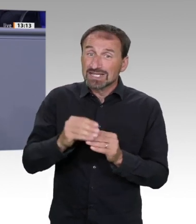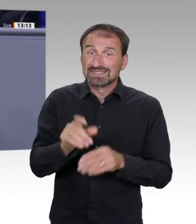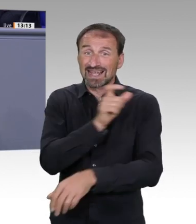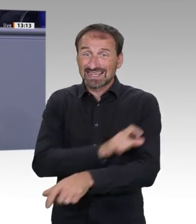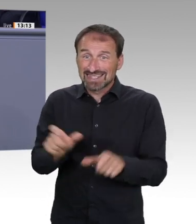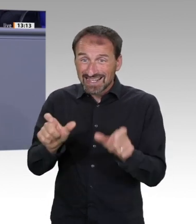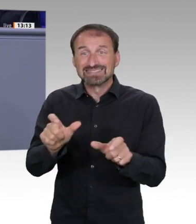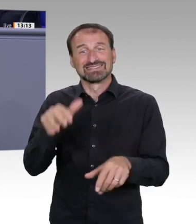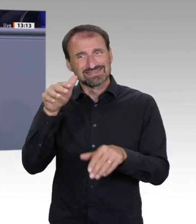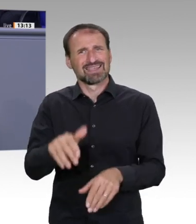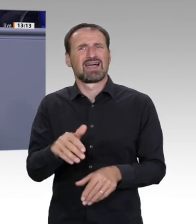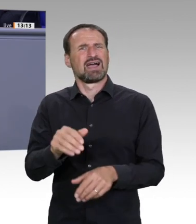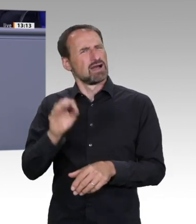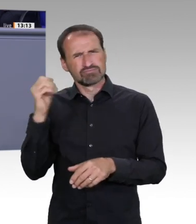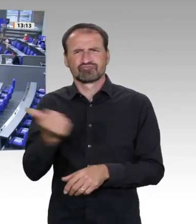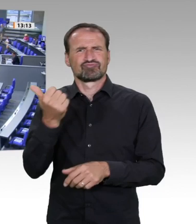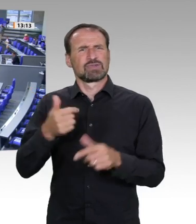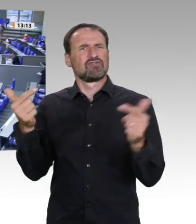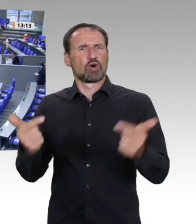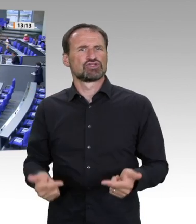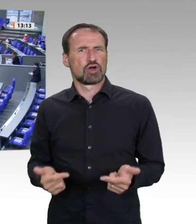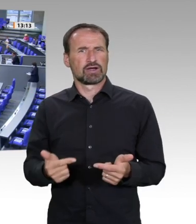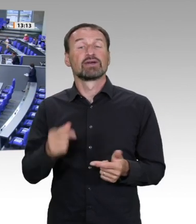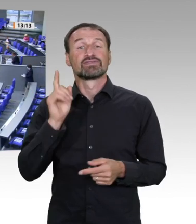viel zu sagen zu Thema Bildung. Ich bedanke mich auch. Ich bedanke mich auch.